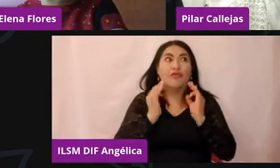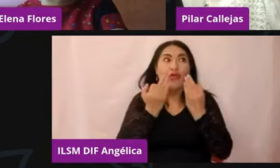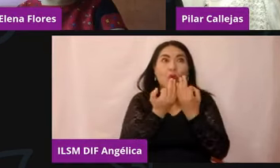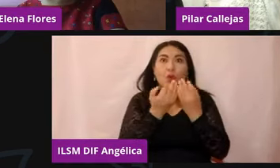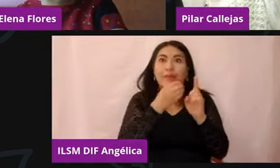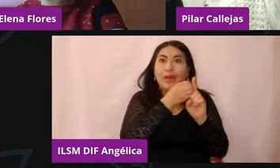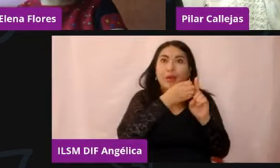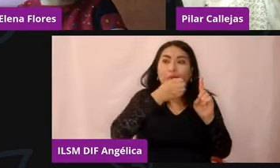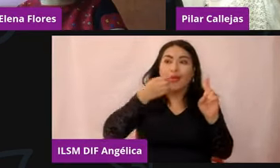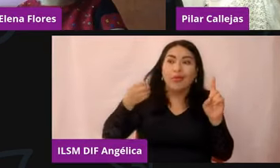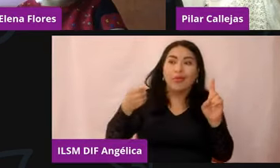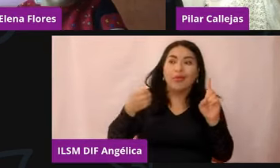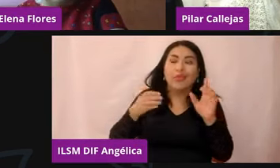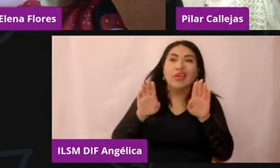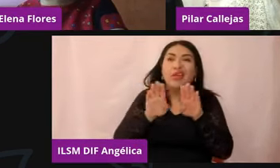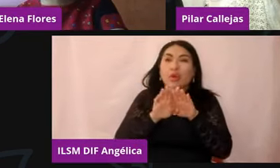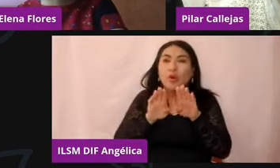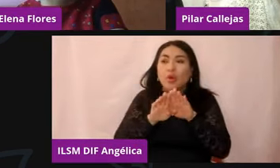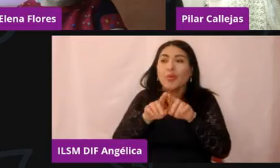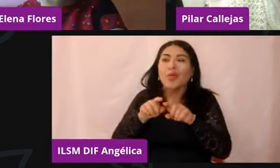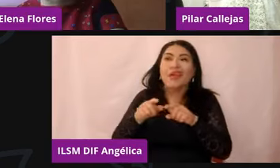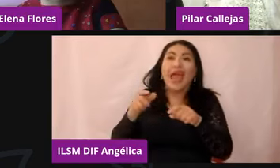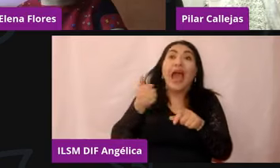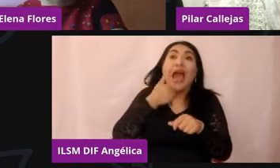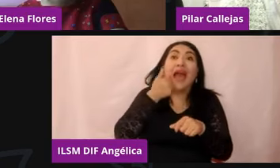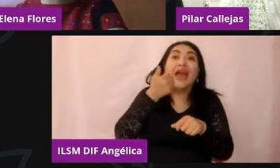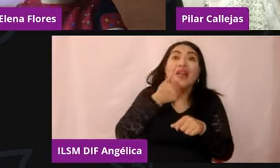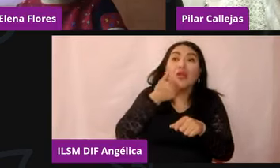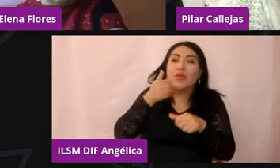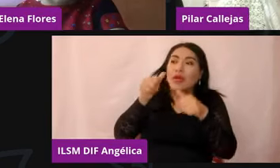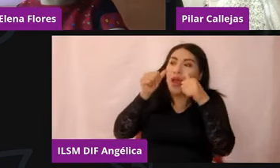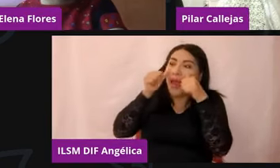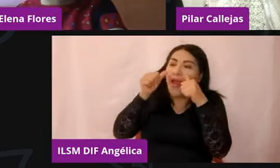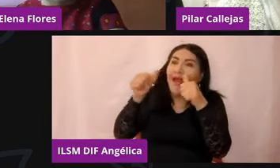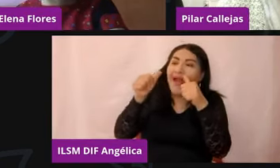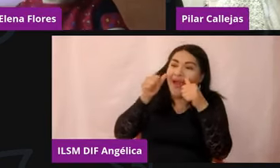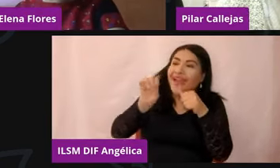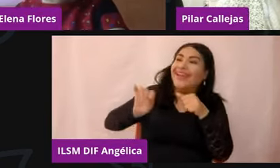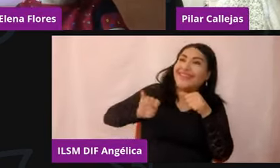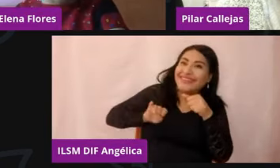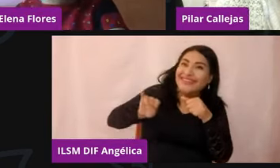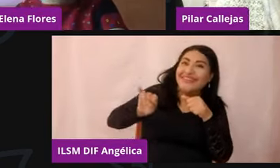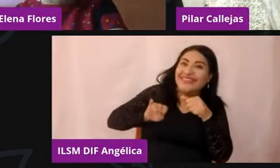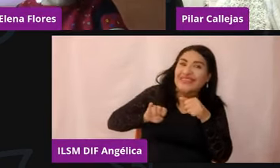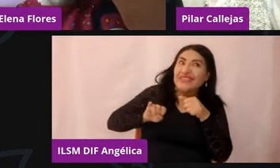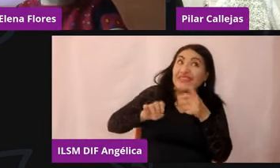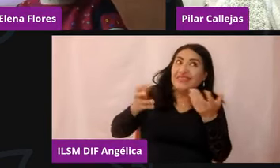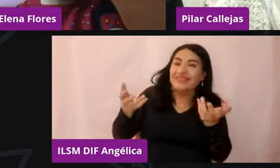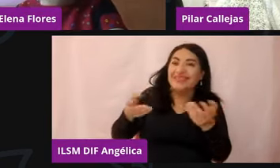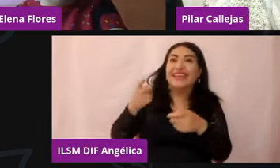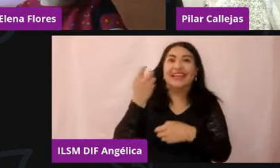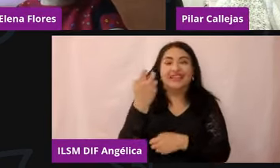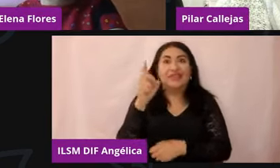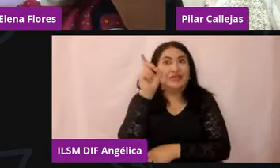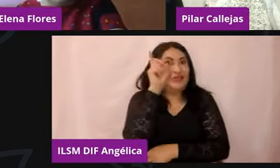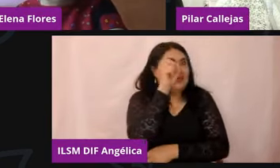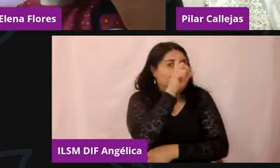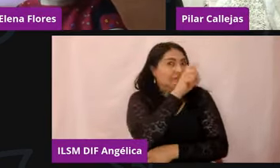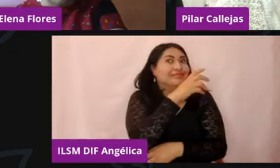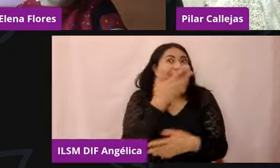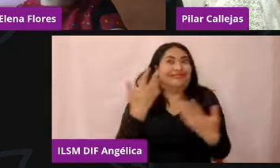se sintiera interesado todo el ciclo escolar, ¿no? O sea, si de por sí es un gran reto, o sea,